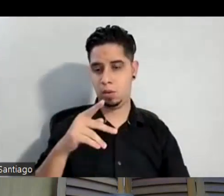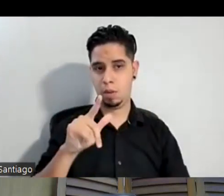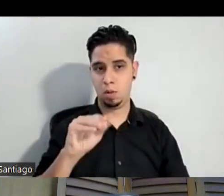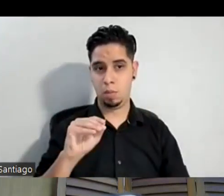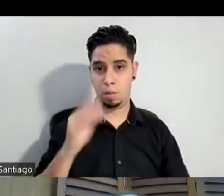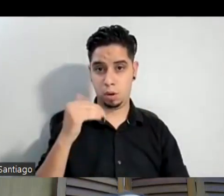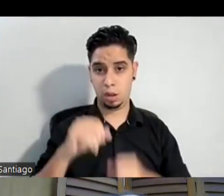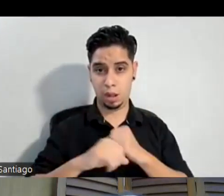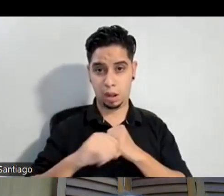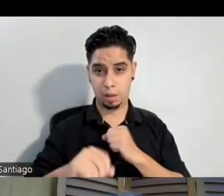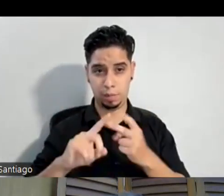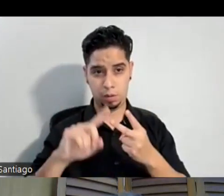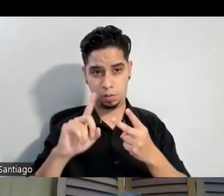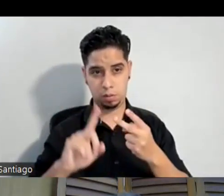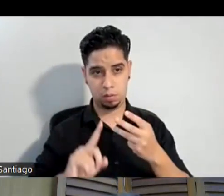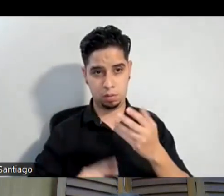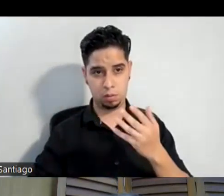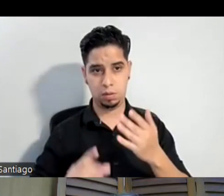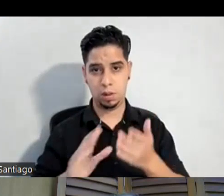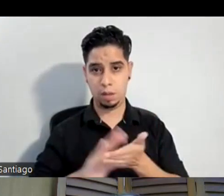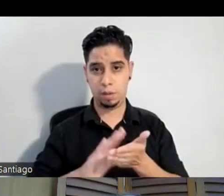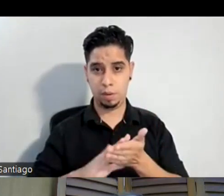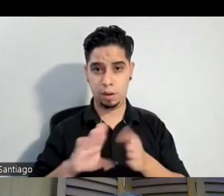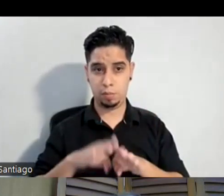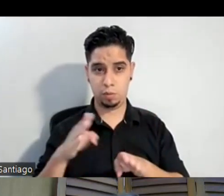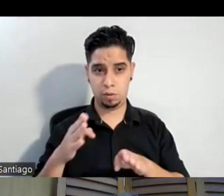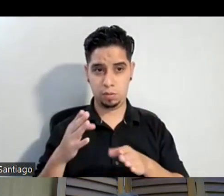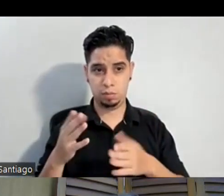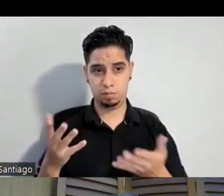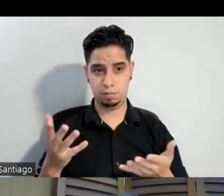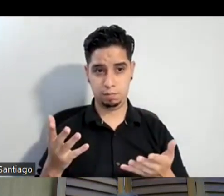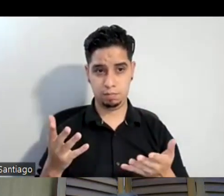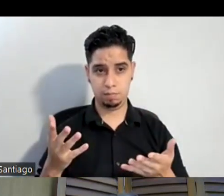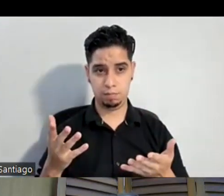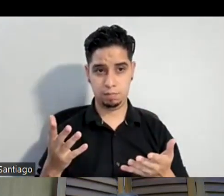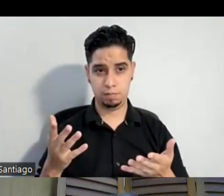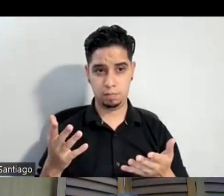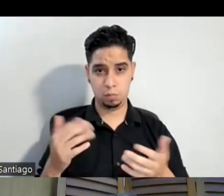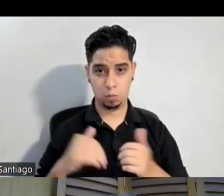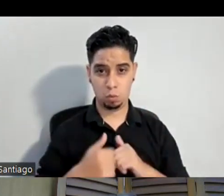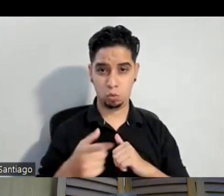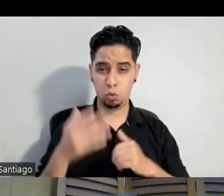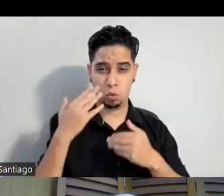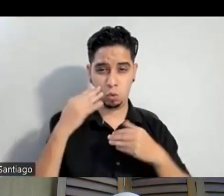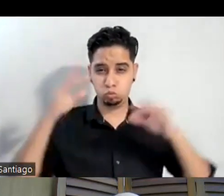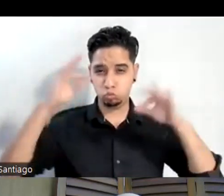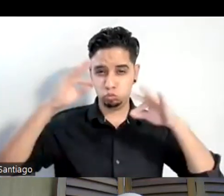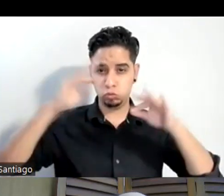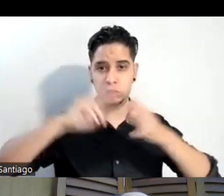pero las demás ábreme la puerta ábreme la puerta y yo y como tú no sabes o sea que vamos a empezar por ahí y eso es